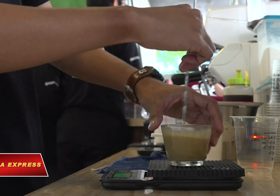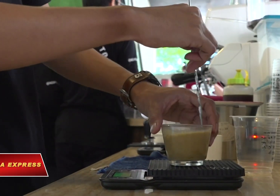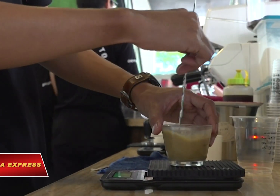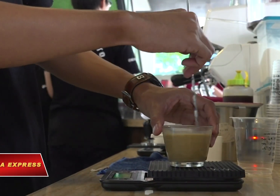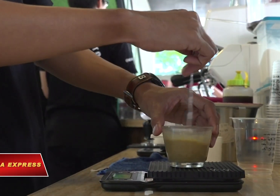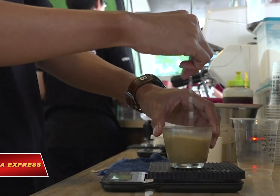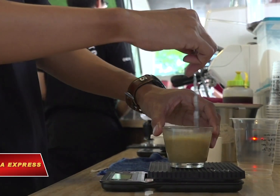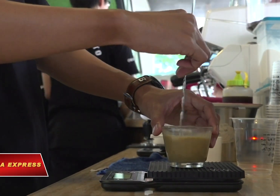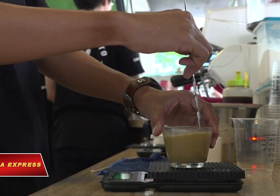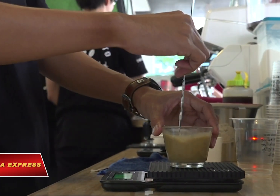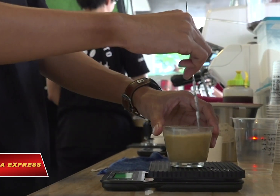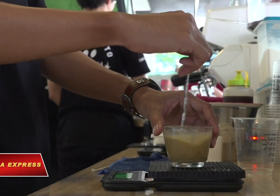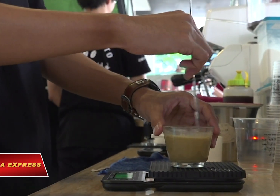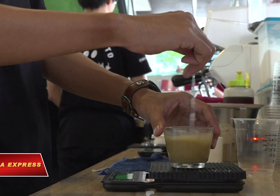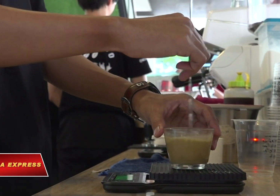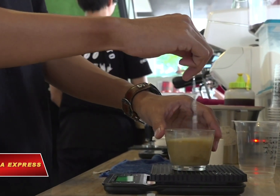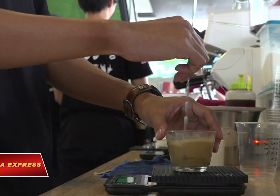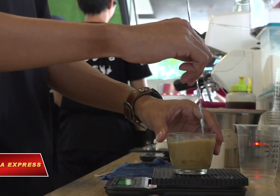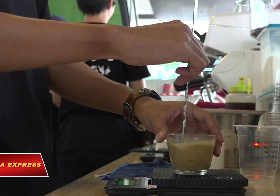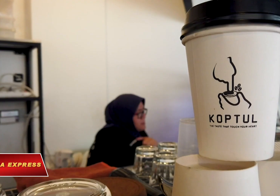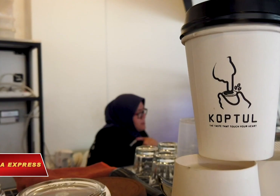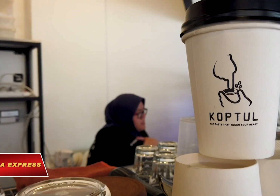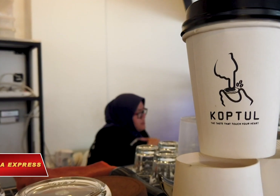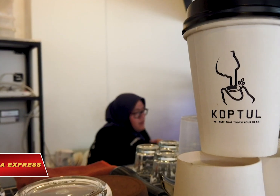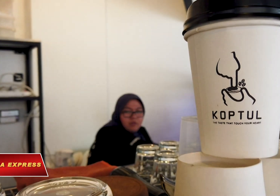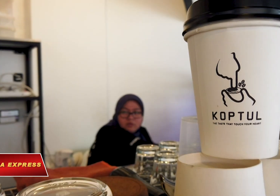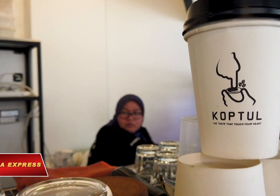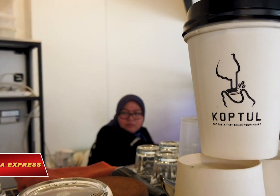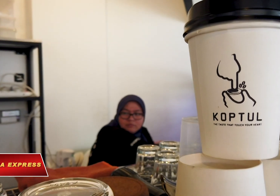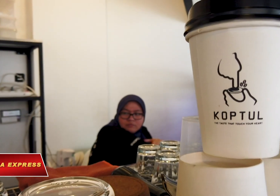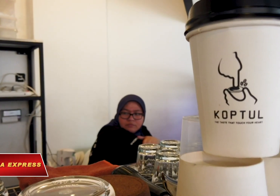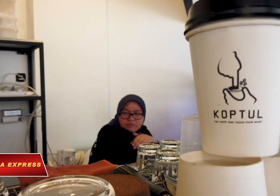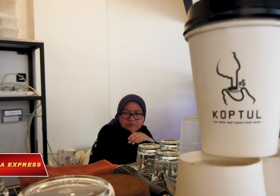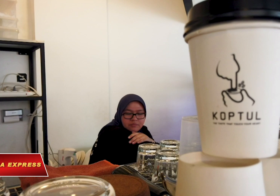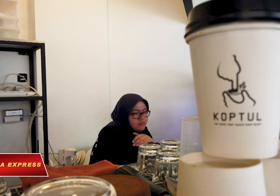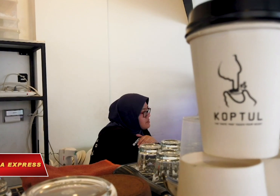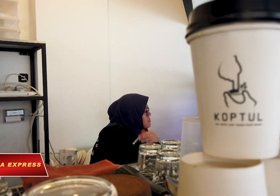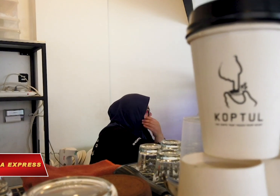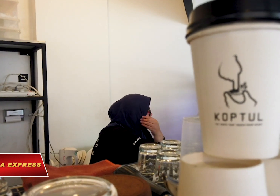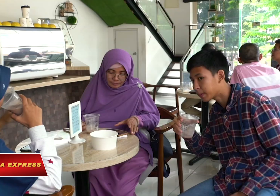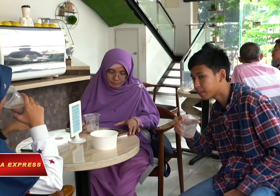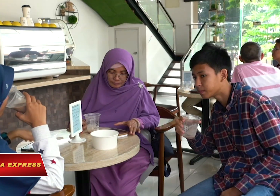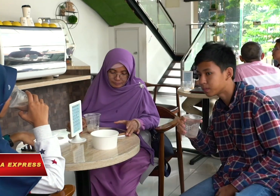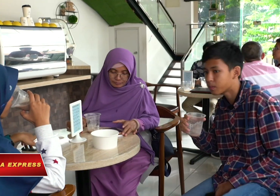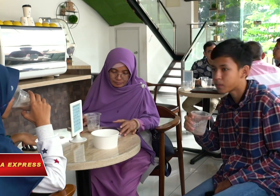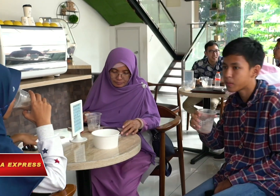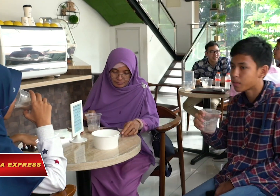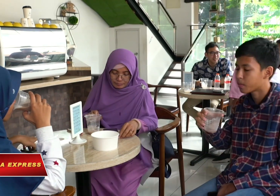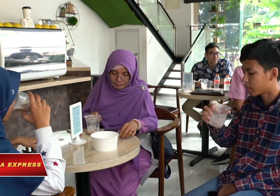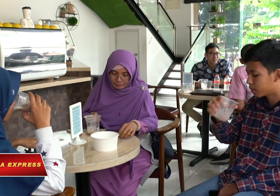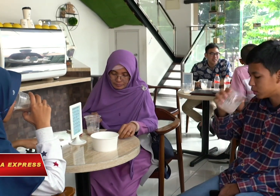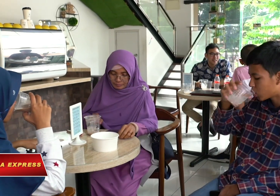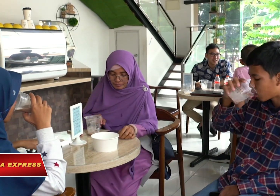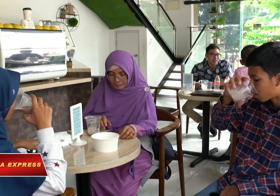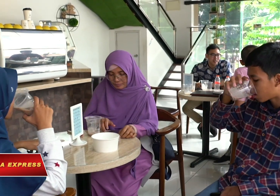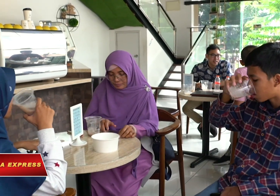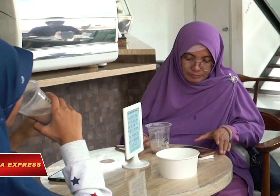Cho tới nay, họ cho biết liên doanh của họ thành công. Họ bán khoảng 200 tách cà phê mỗi ngày tại hai cửa hàng ở Jakarta và